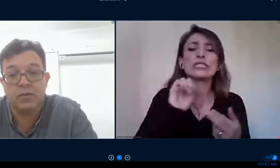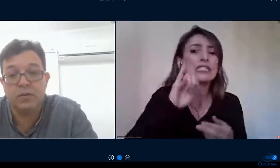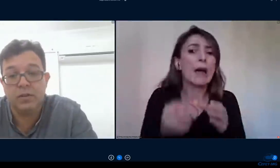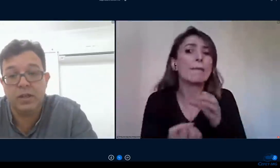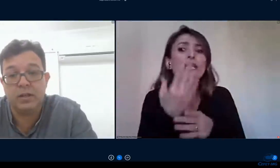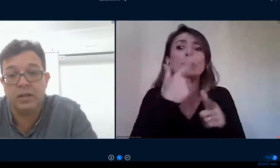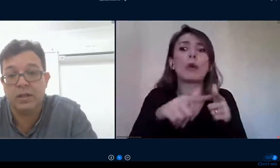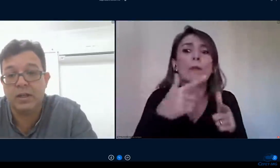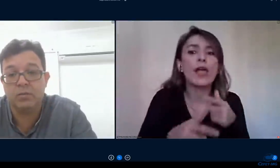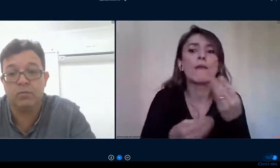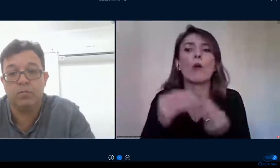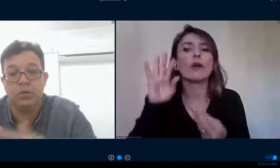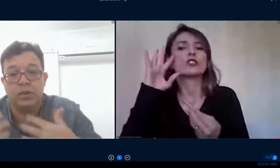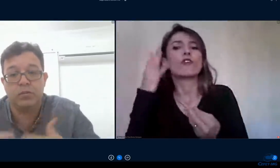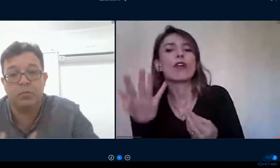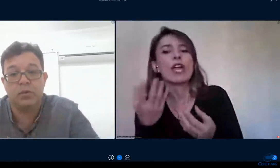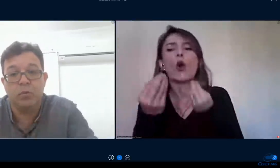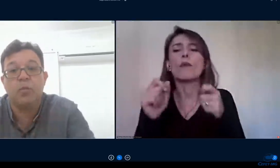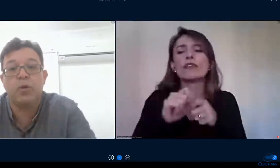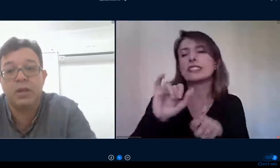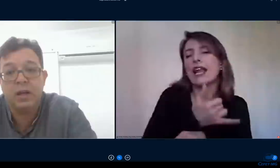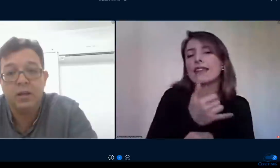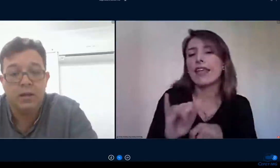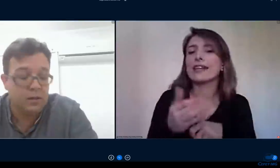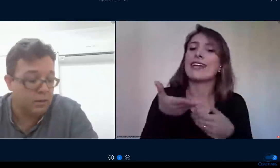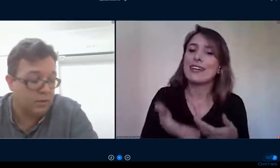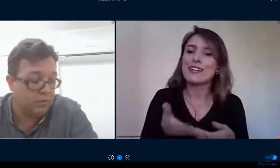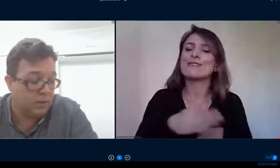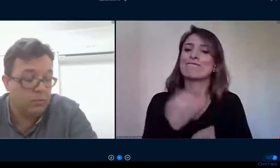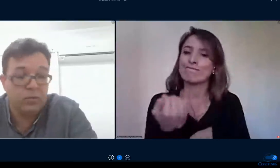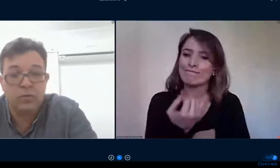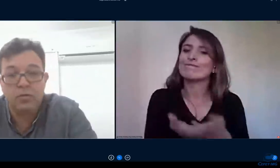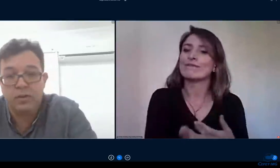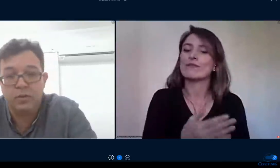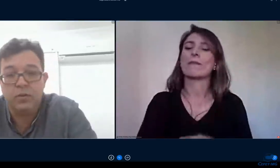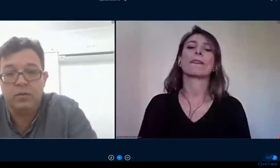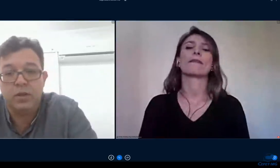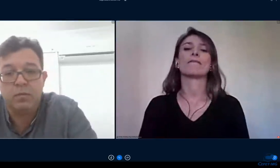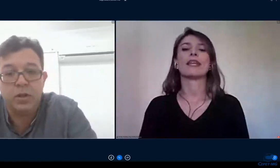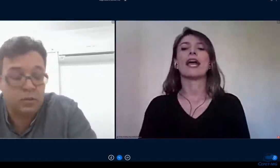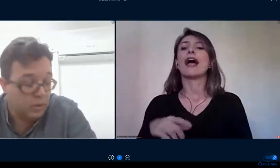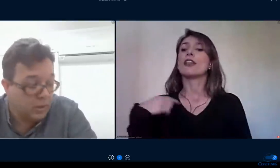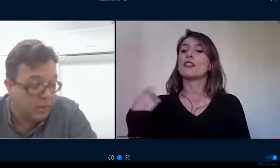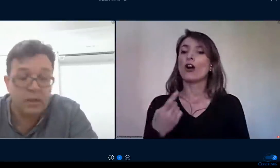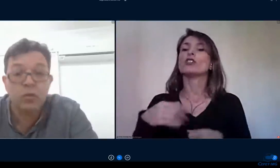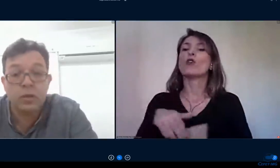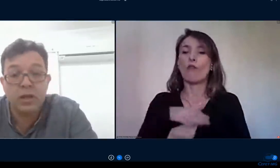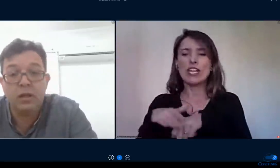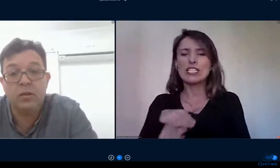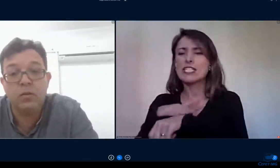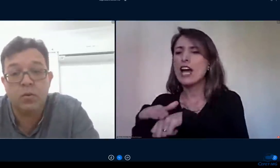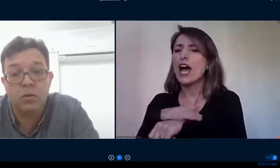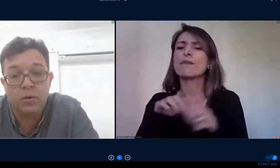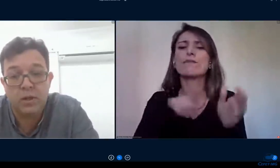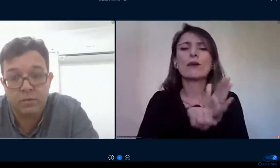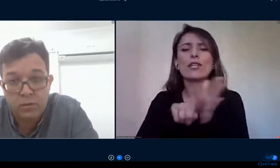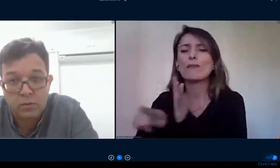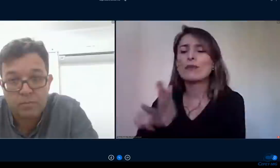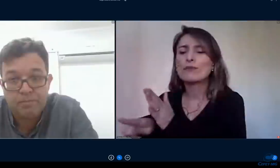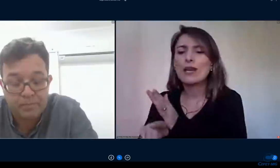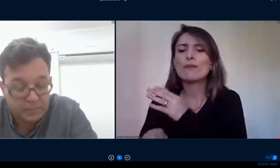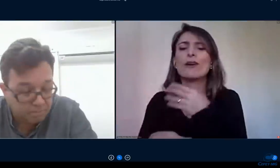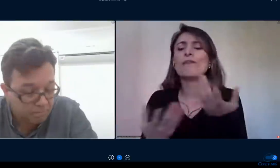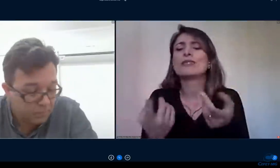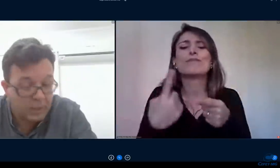uma reflexão sincera e cada um pode responder o porquê devemos fazer o ensino remoto é que o que e o como